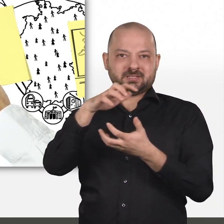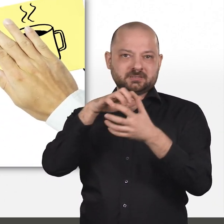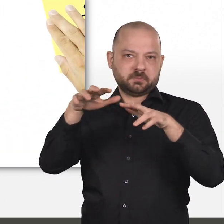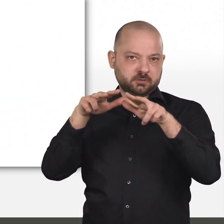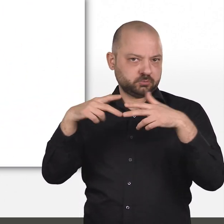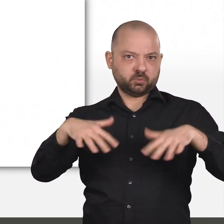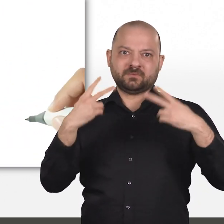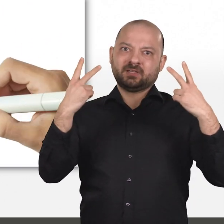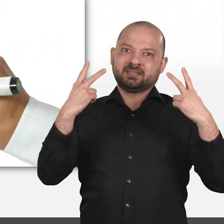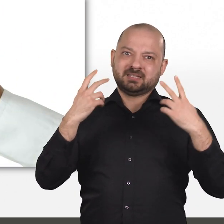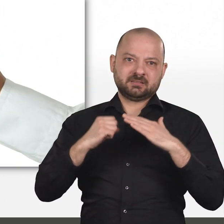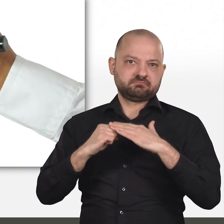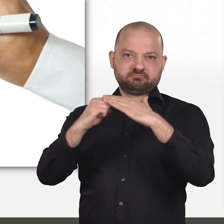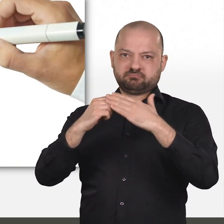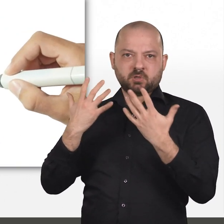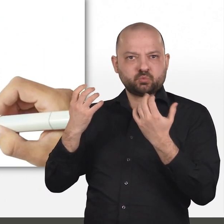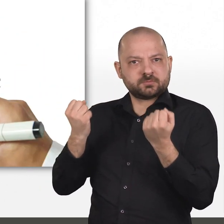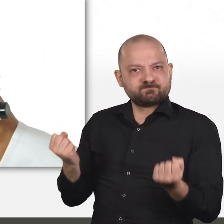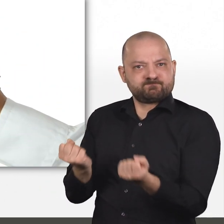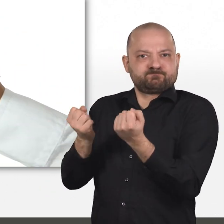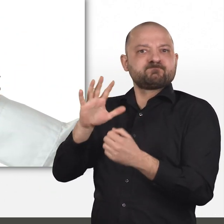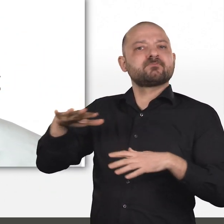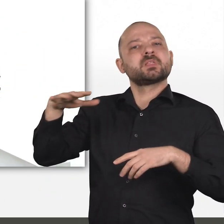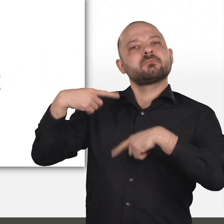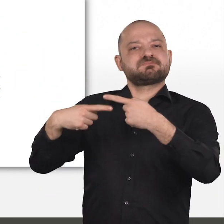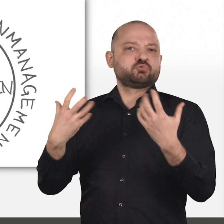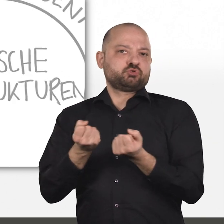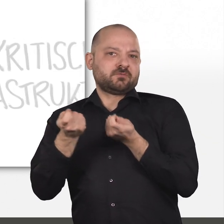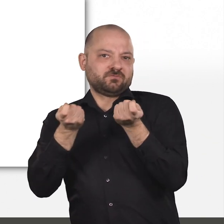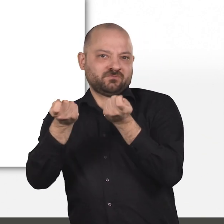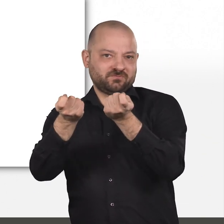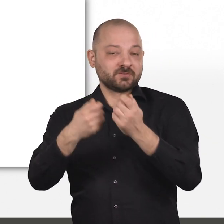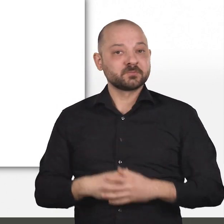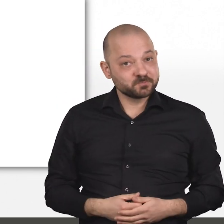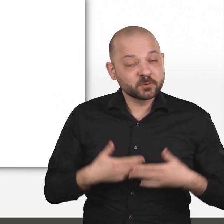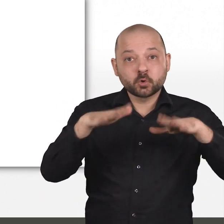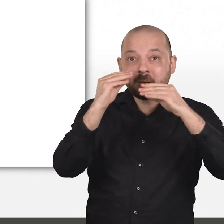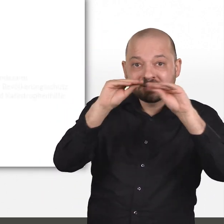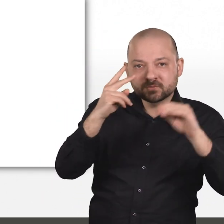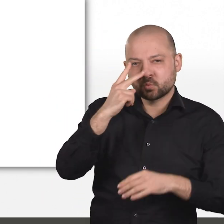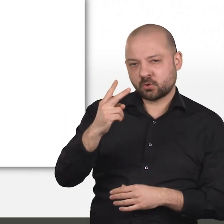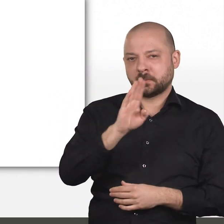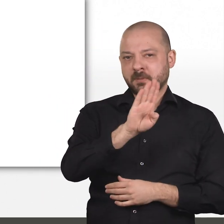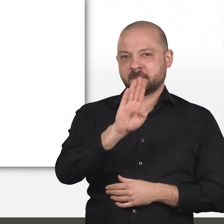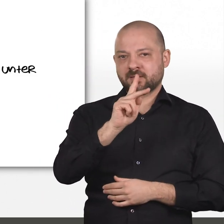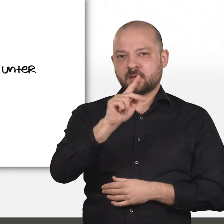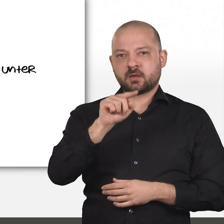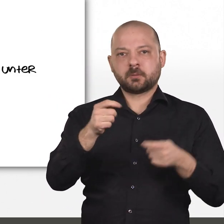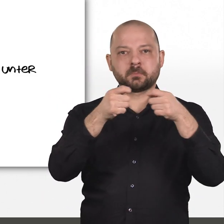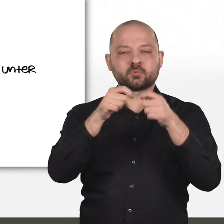Das Risiko- und Krisenmanagement bildet das Rückgrat der kritischen Infrastrukturen und stärkt ihre Resilienz.